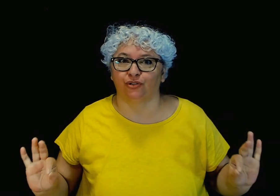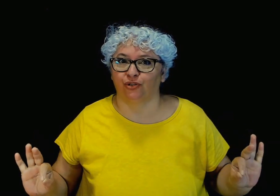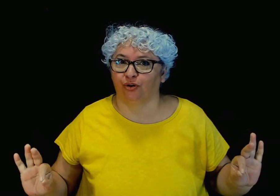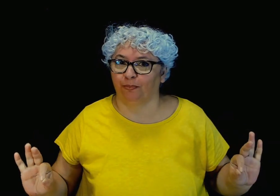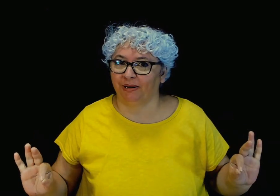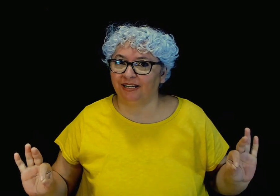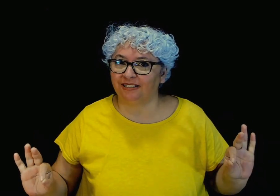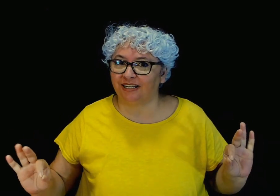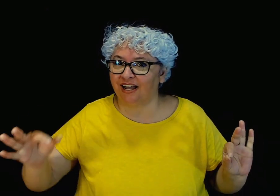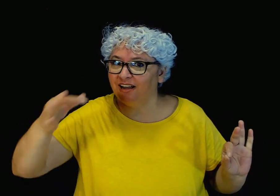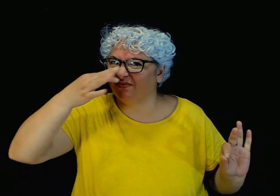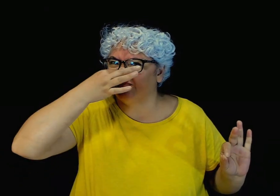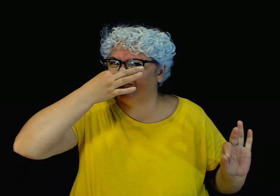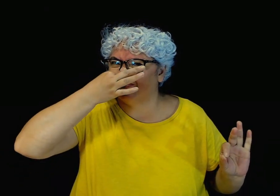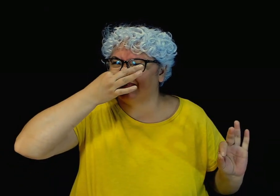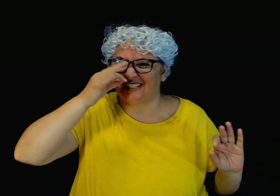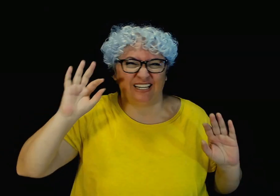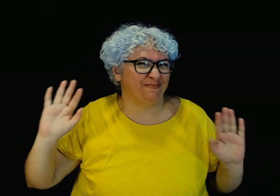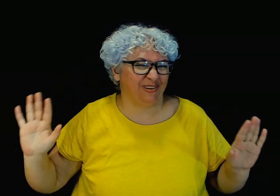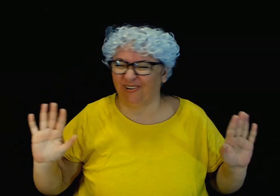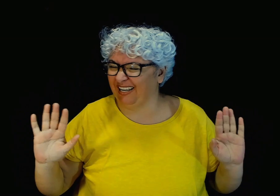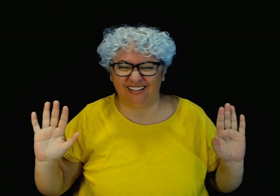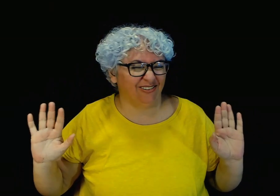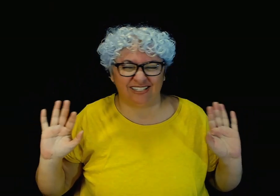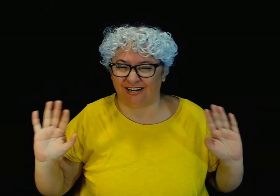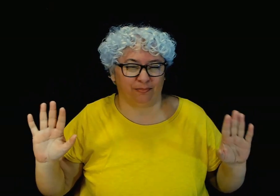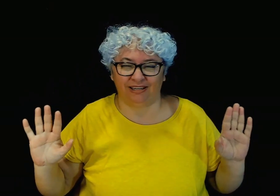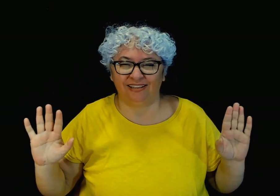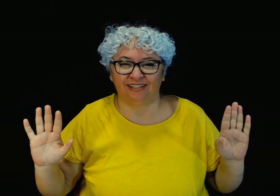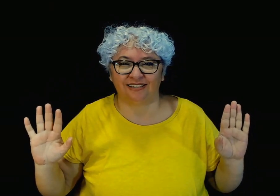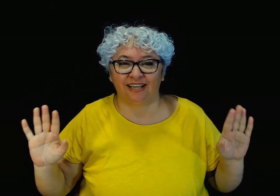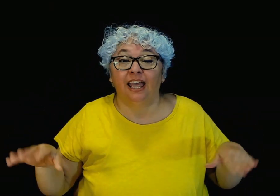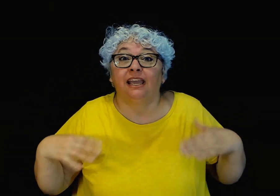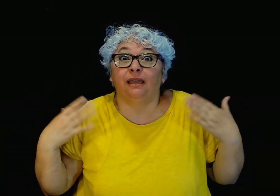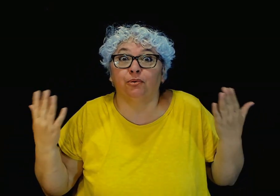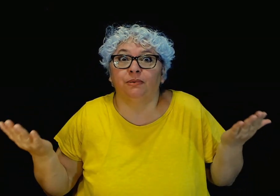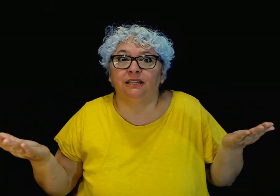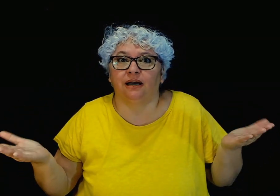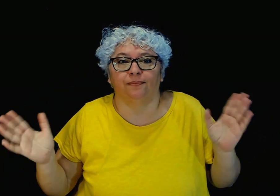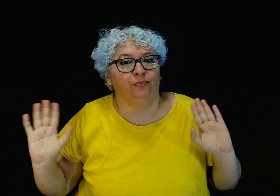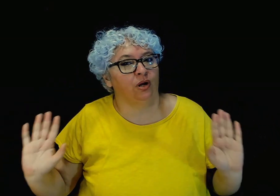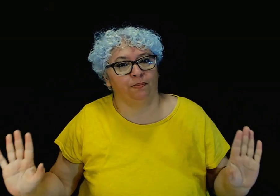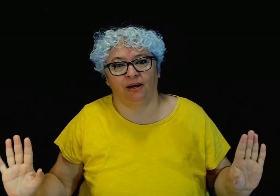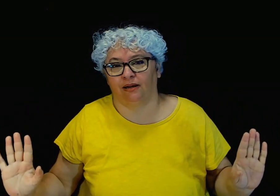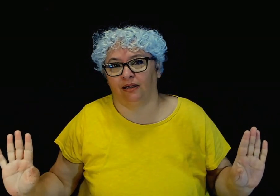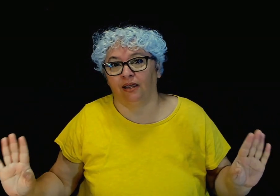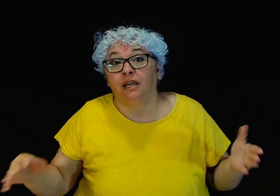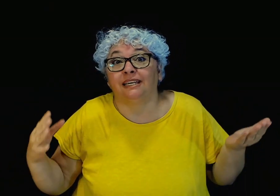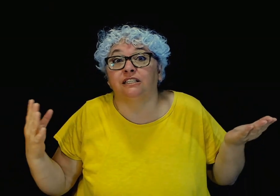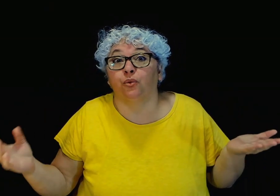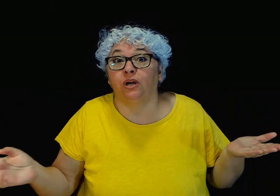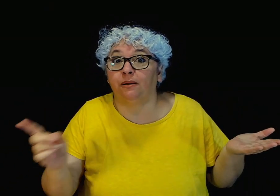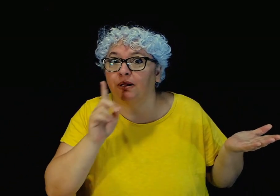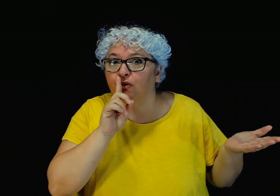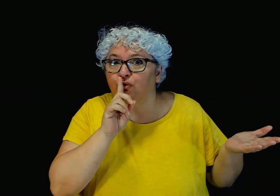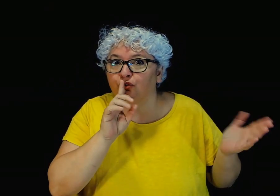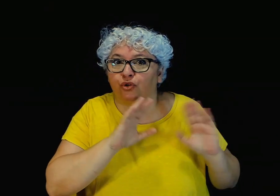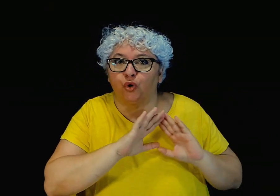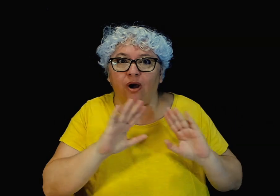sorpresa siempre oliendo a serpientes que vomita no hay parque que se duerme no